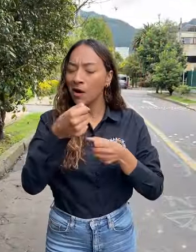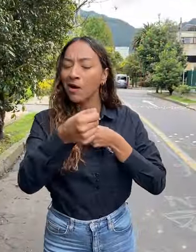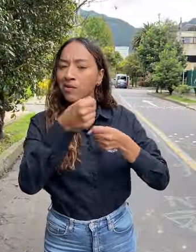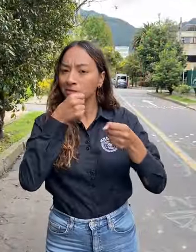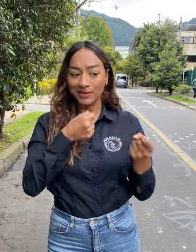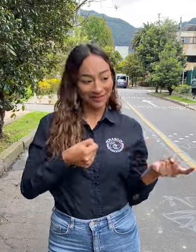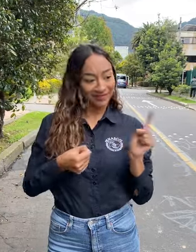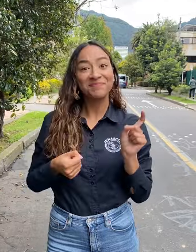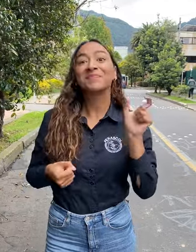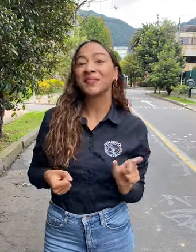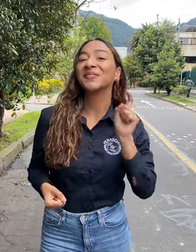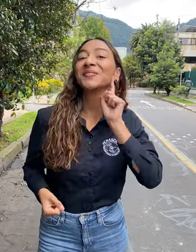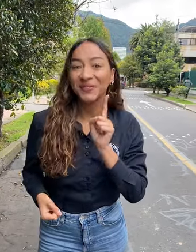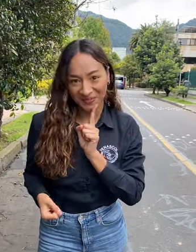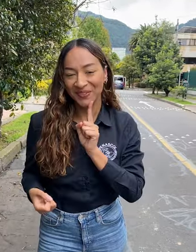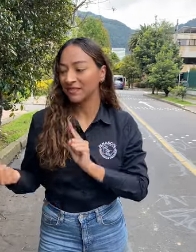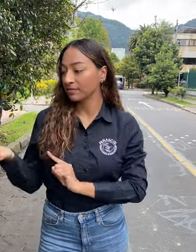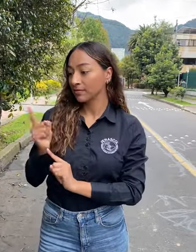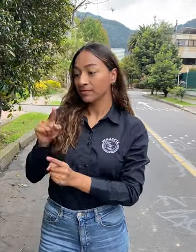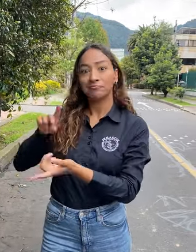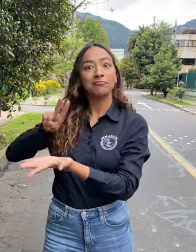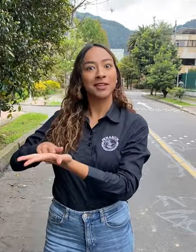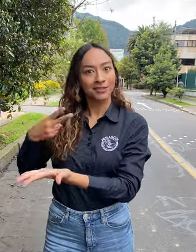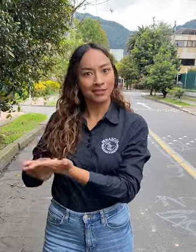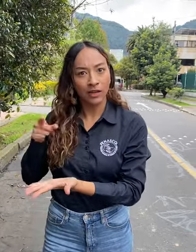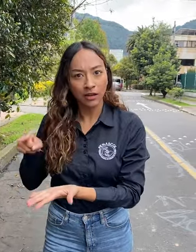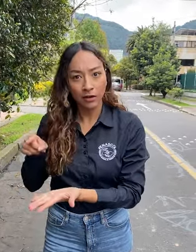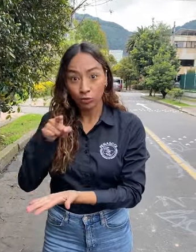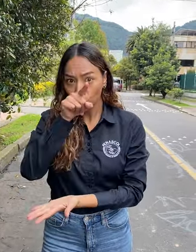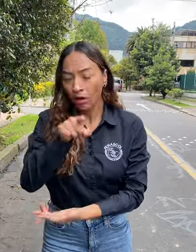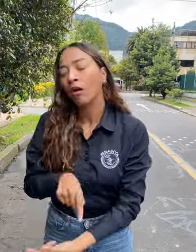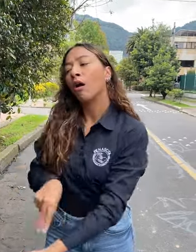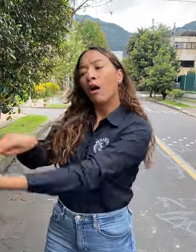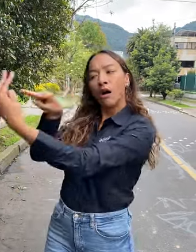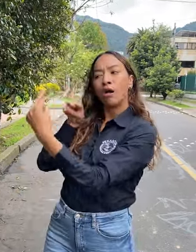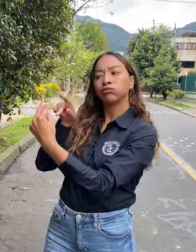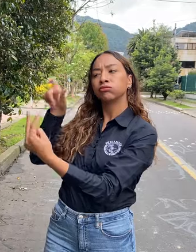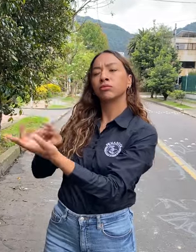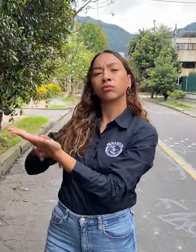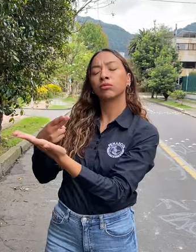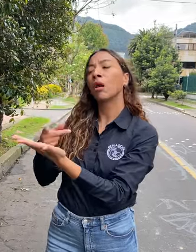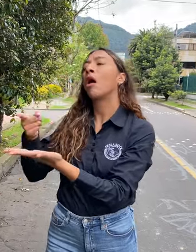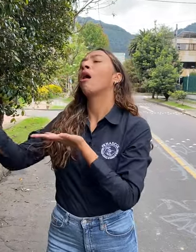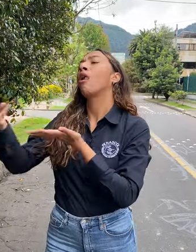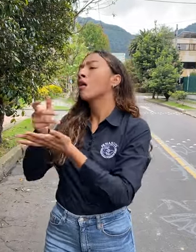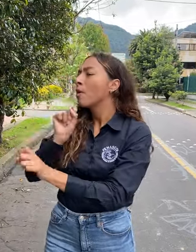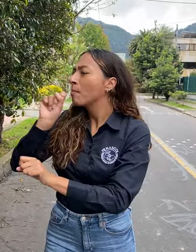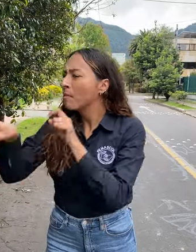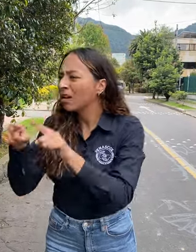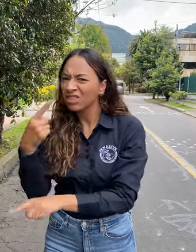3. ¿Recuerda? Al entrevistar a una persona sorda con la mediación de un intérprete, ¿crees que se le debe hablar al